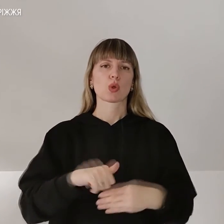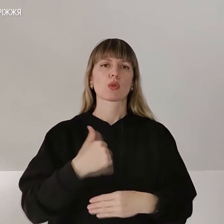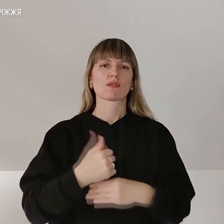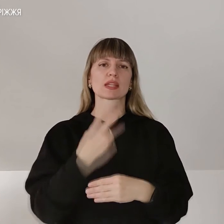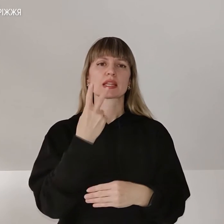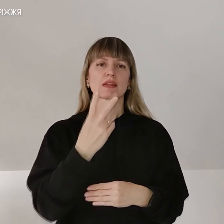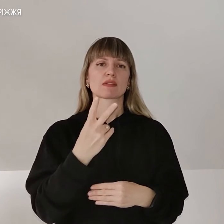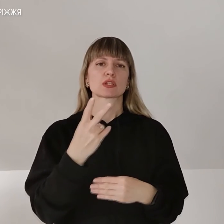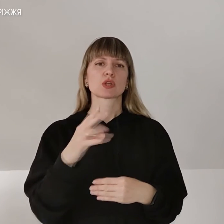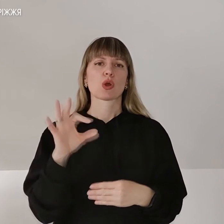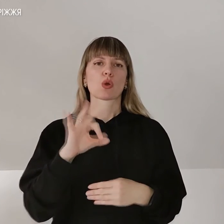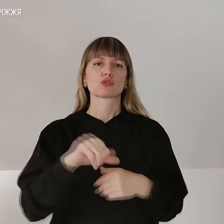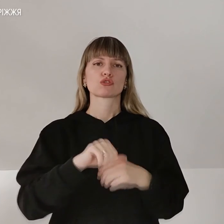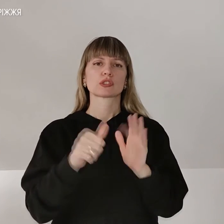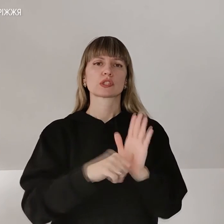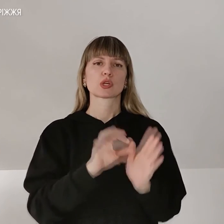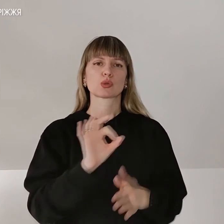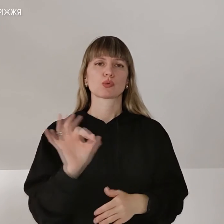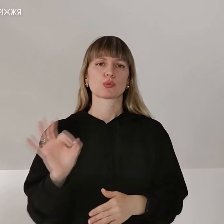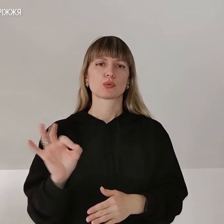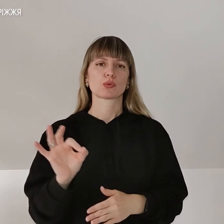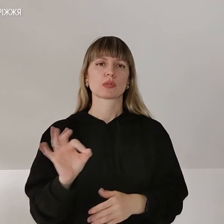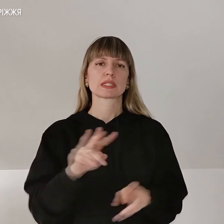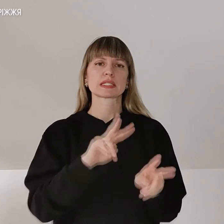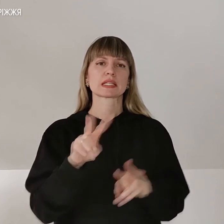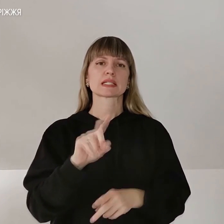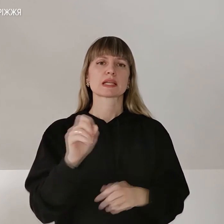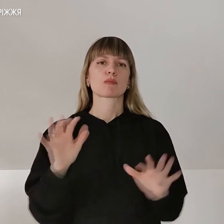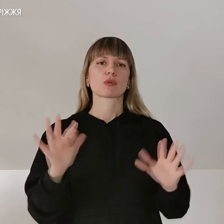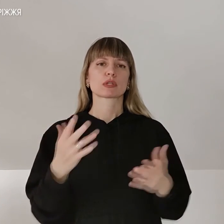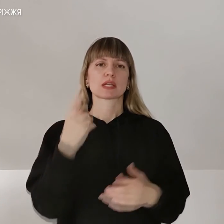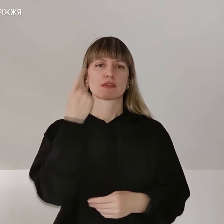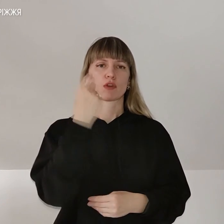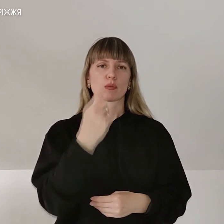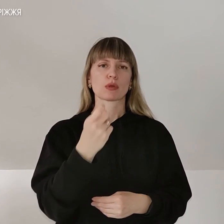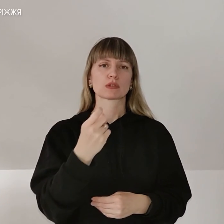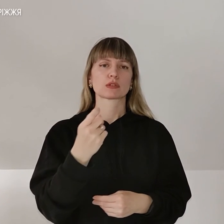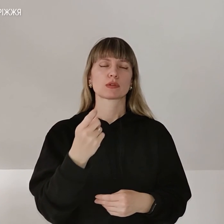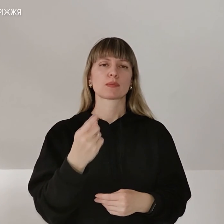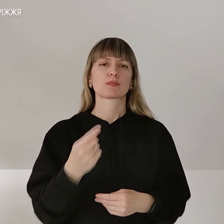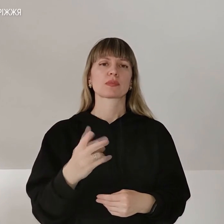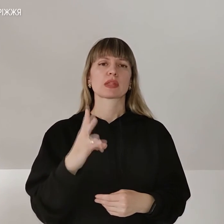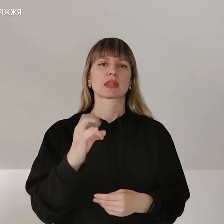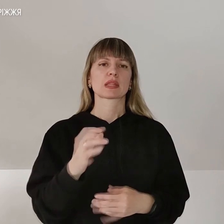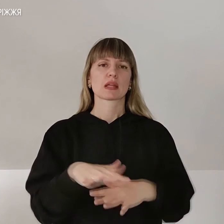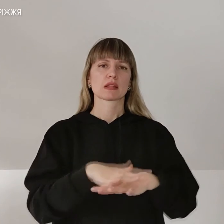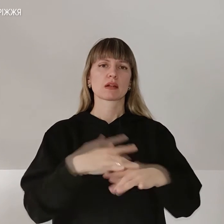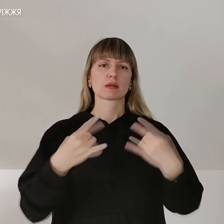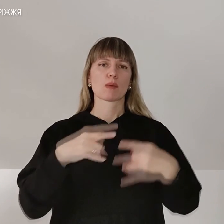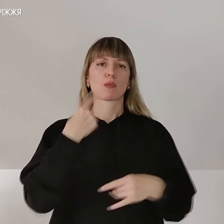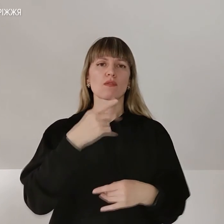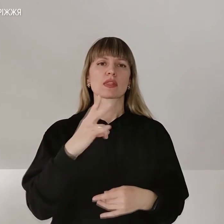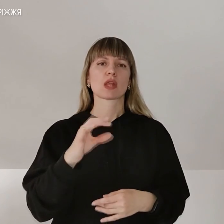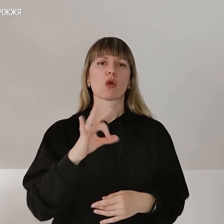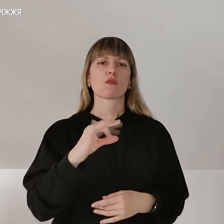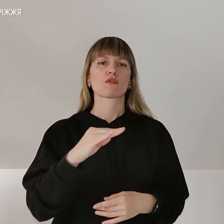дивіться вже о 16.00. Стежне за подіями та інформацію безпосередньо на Суспільному мовнику, на офіційному сайті